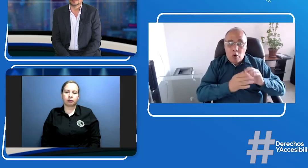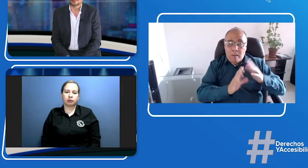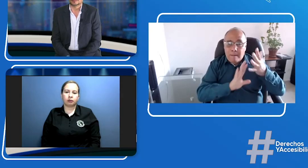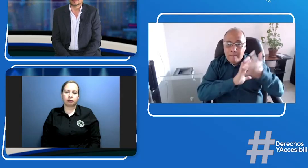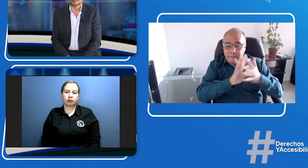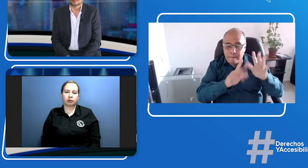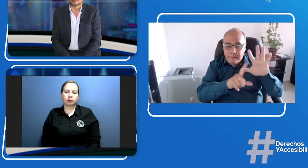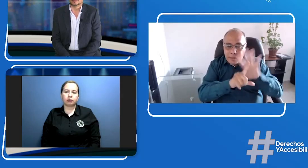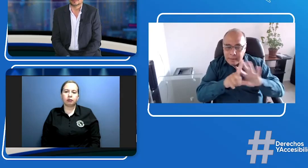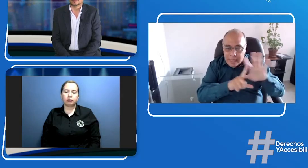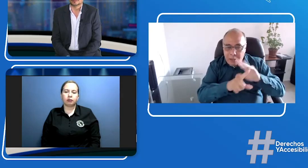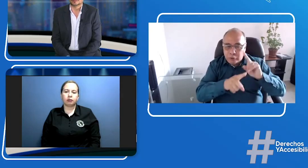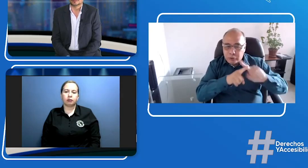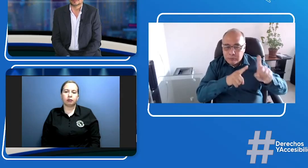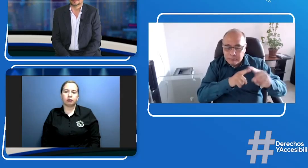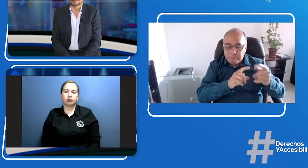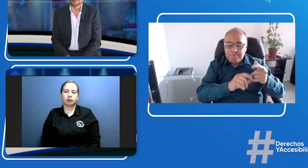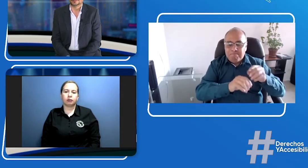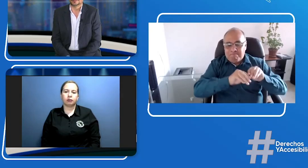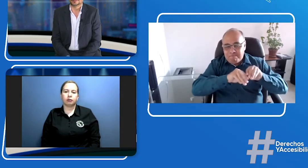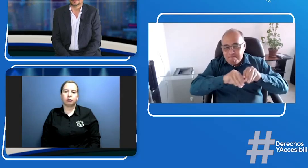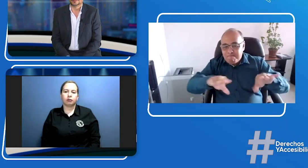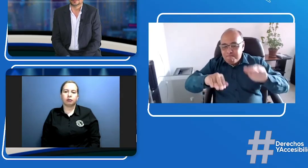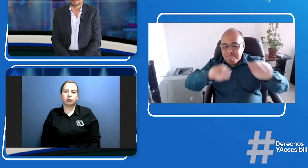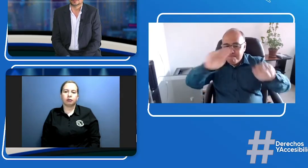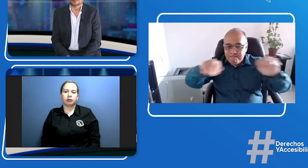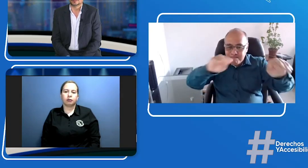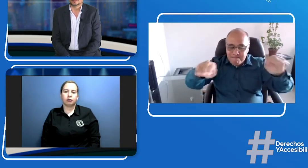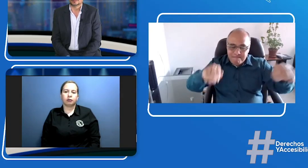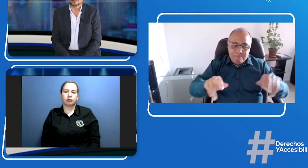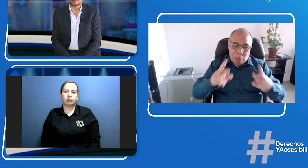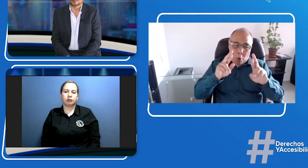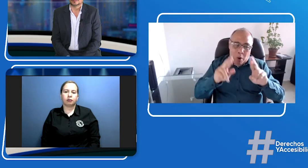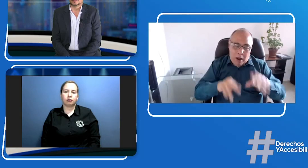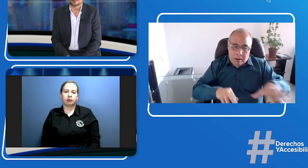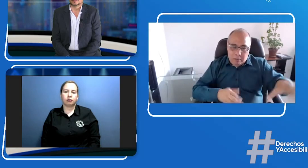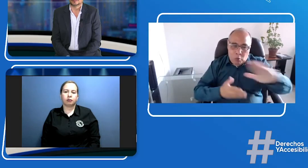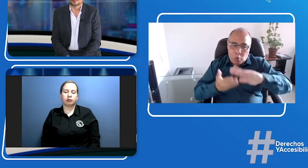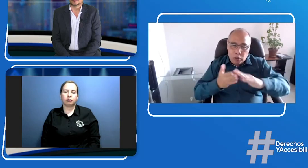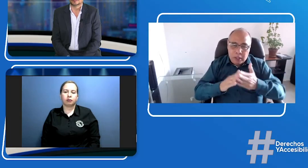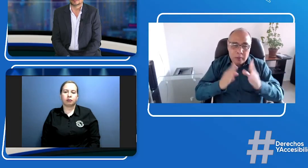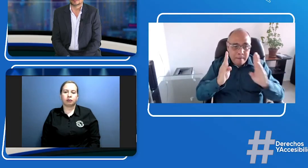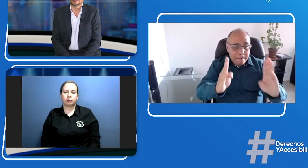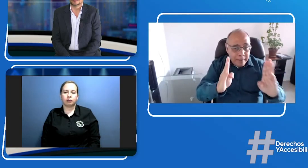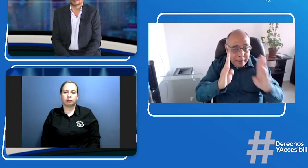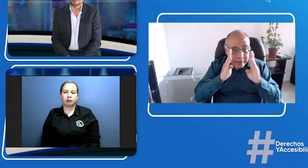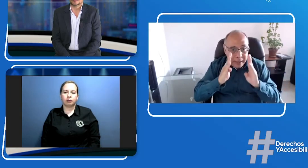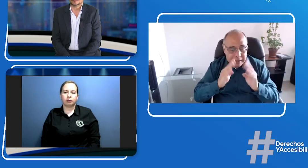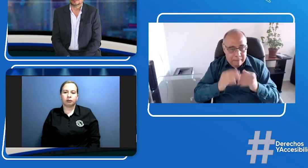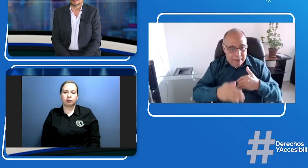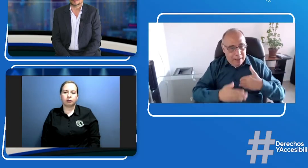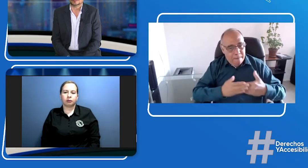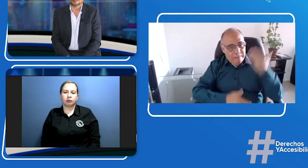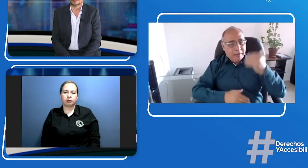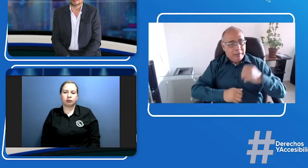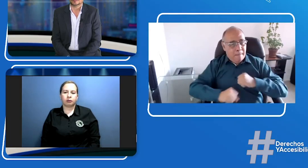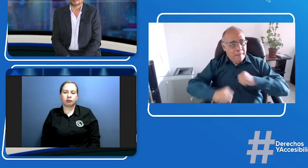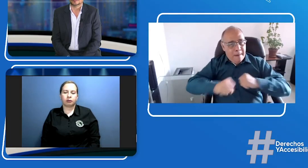econometría nosotros como Fenas Call próximamente haremos un video para hacer esta convocatoria y que la